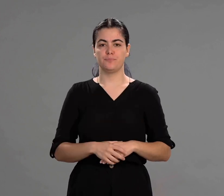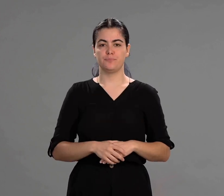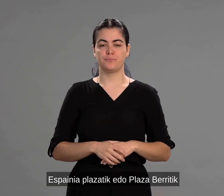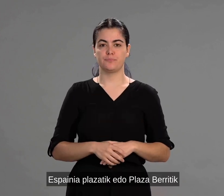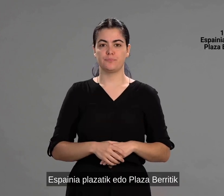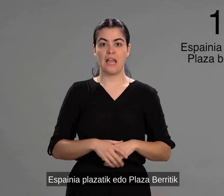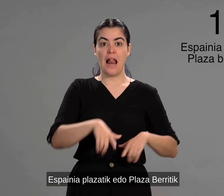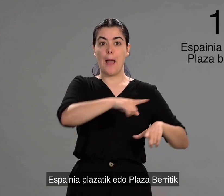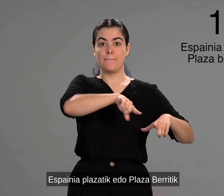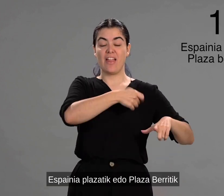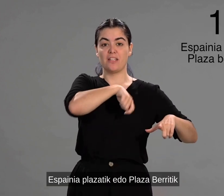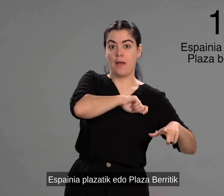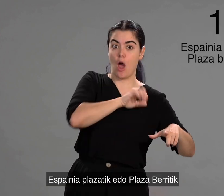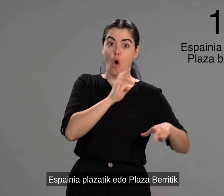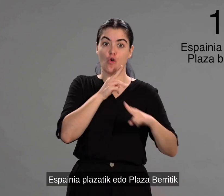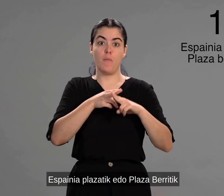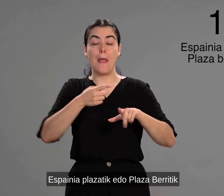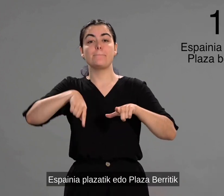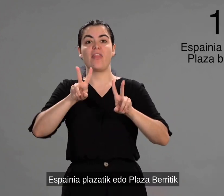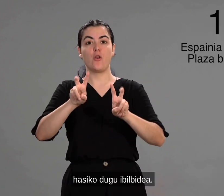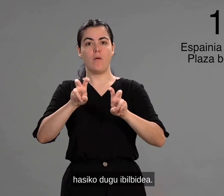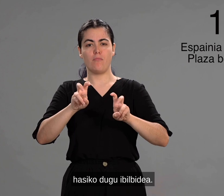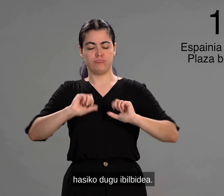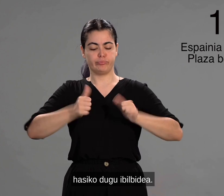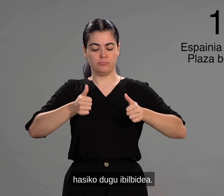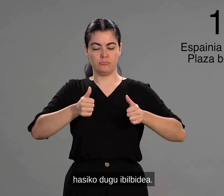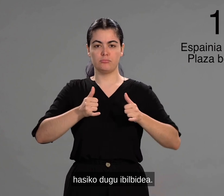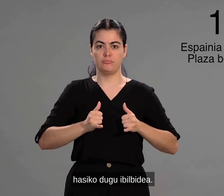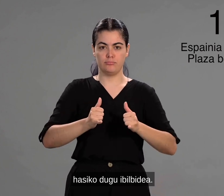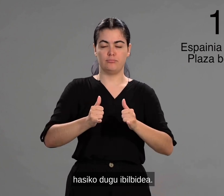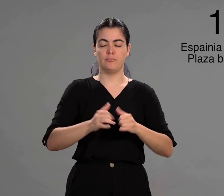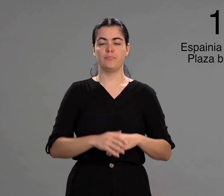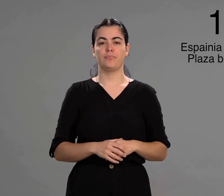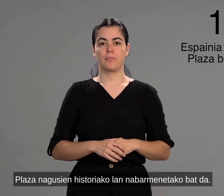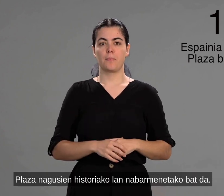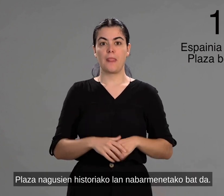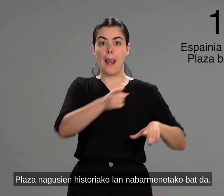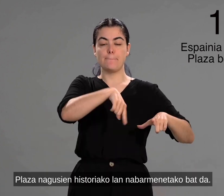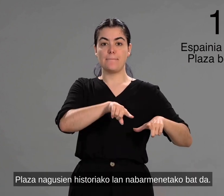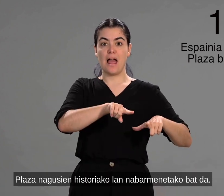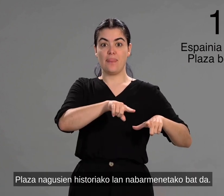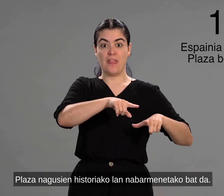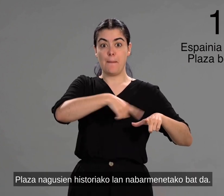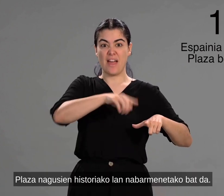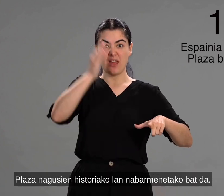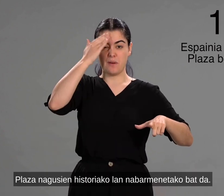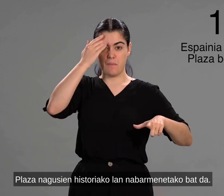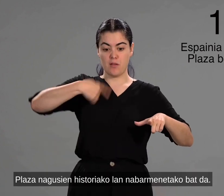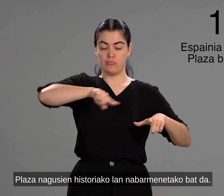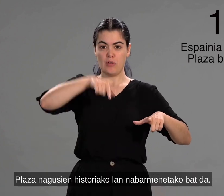Espainia plazatik edo plaza berritik hasiko dugu ibilbidea. Plaza nagusien historiako lan nabarmenetako